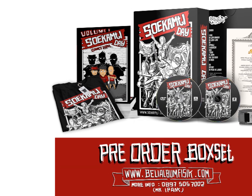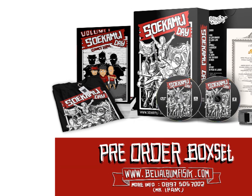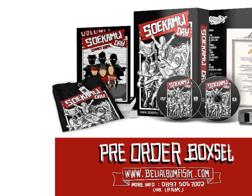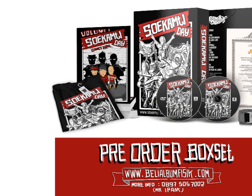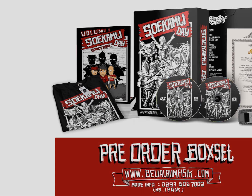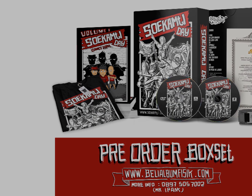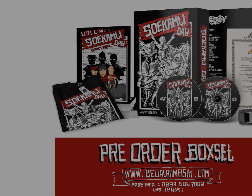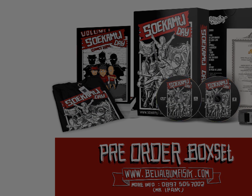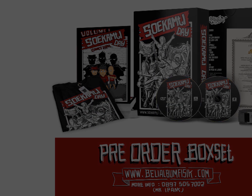Sampai jumpa kasih